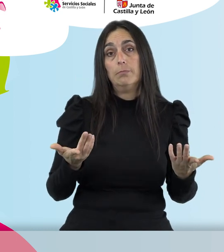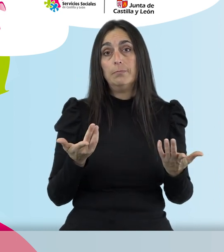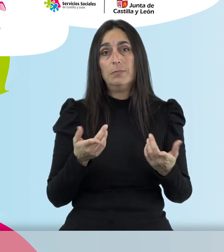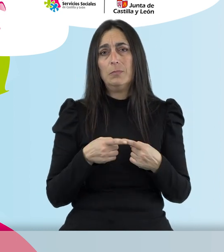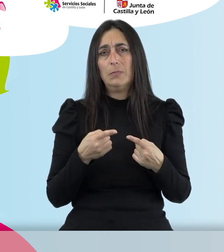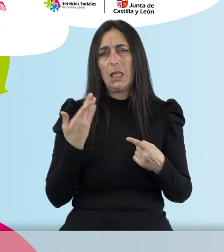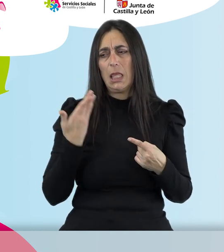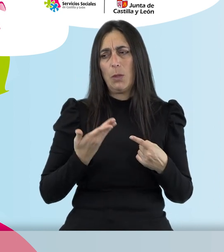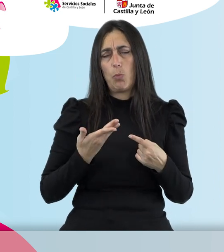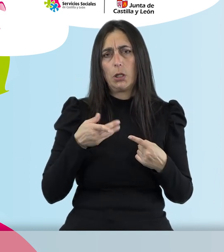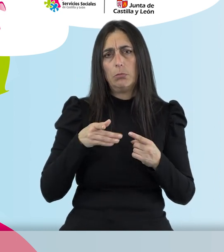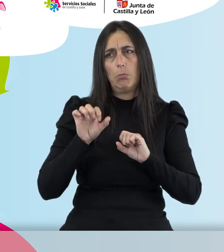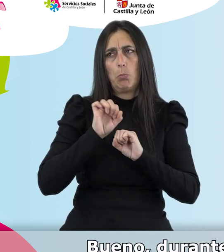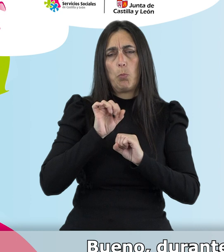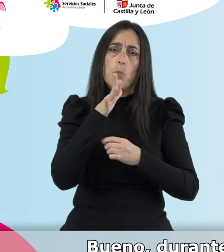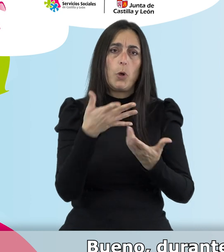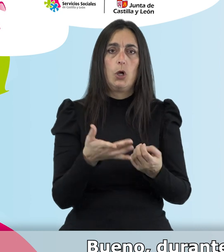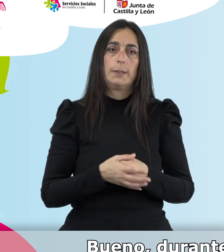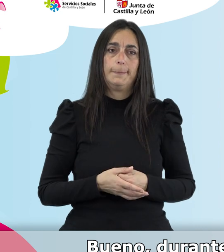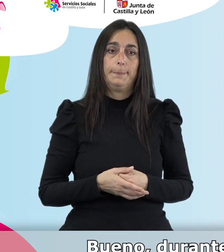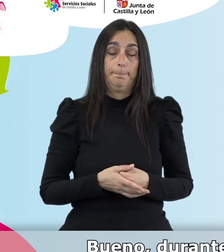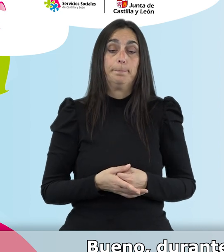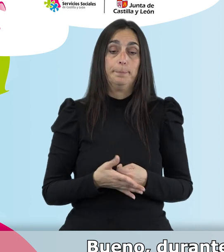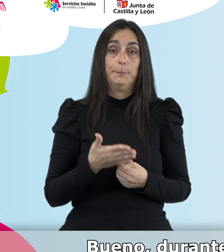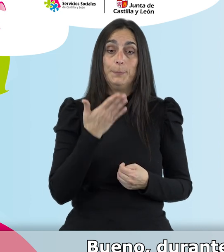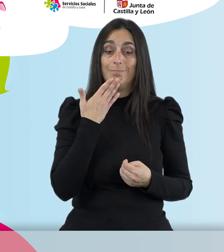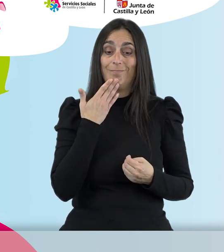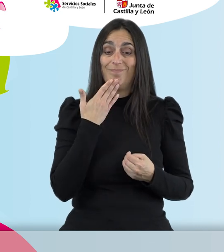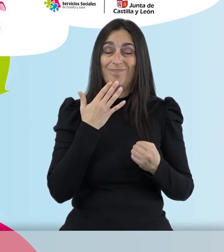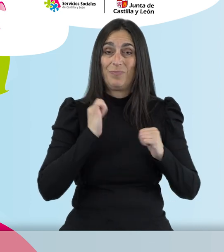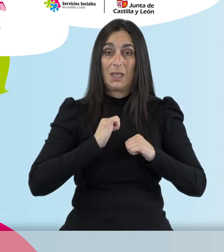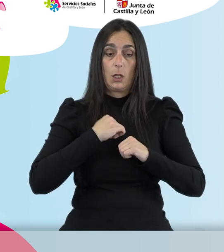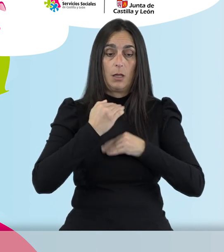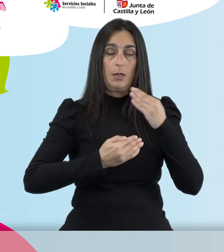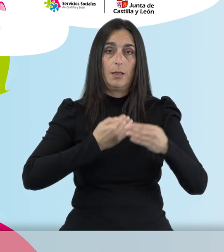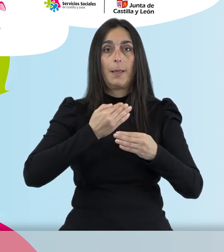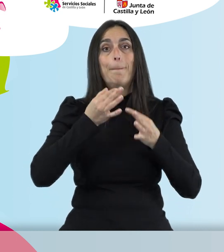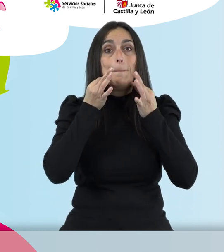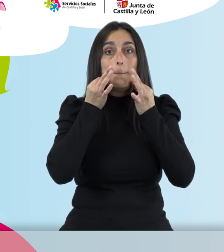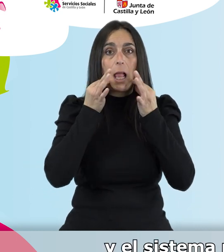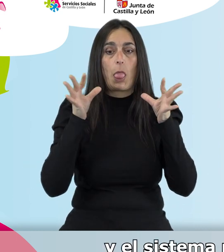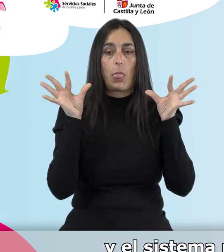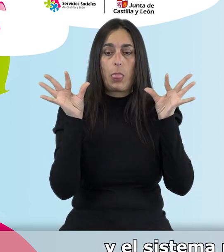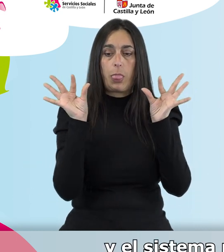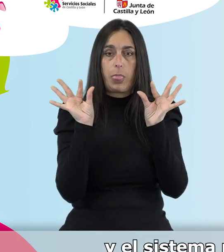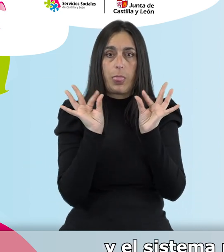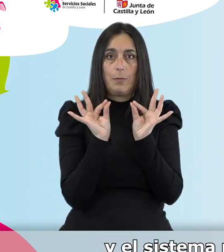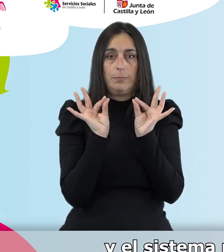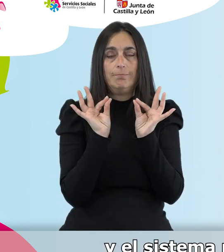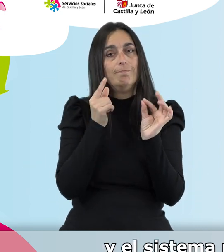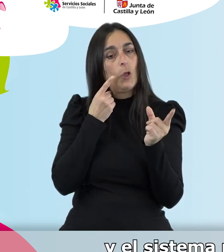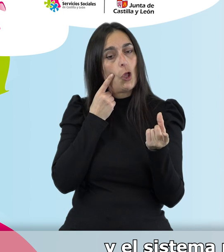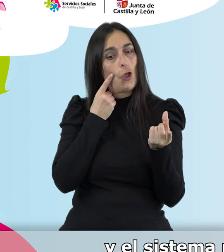¿Por qué es tan importante? Bueno, pues durante el proceso del envejecimiento la piel se va adelgazando y el sistema